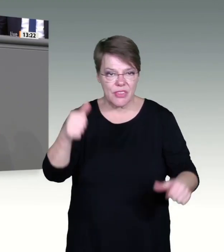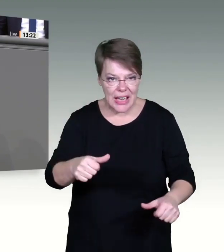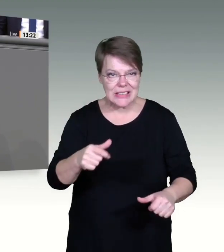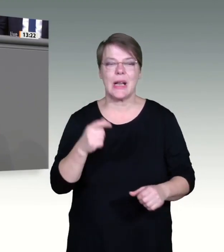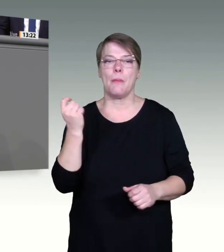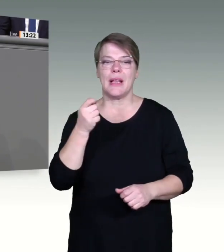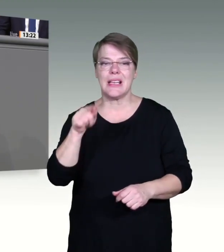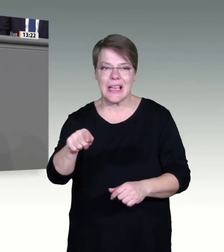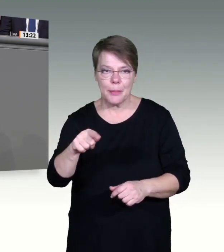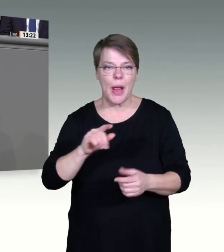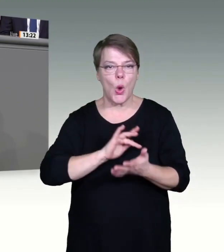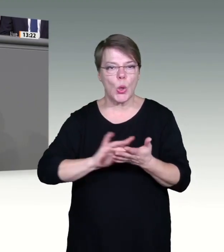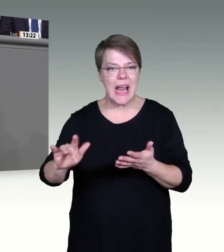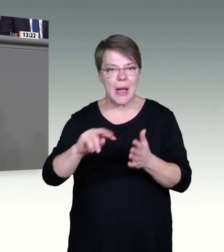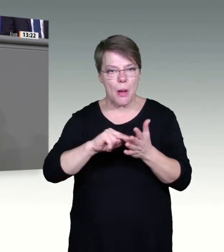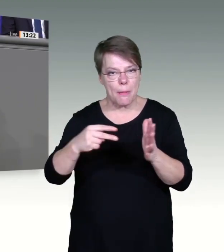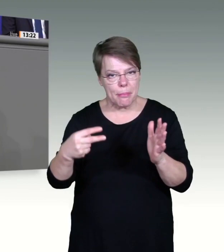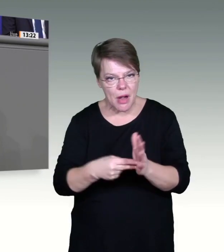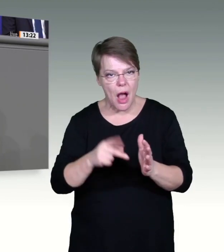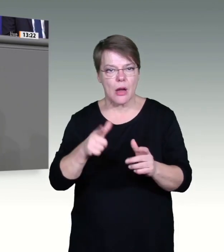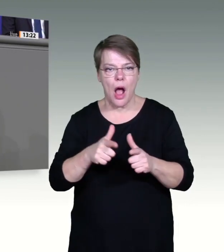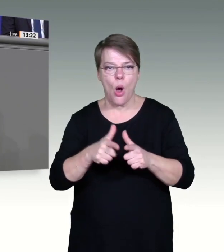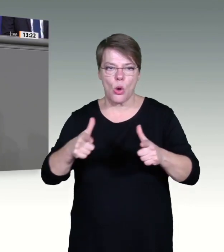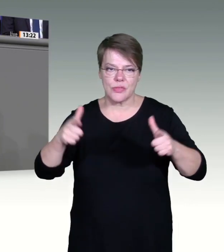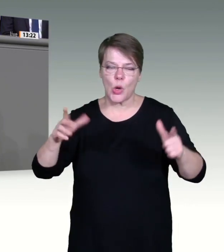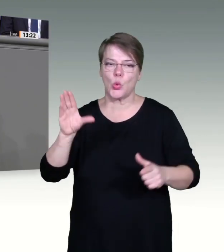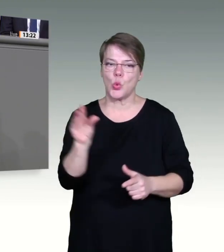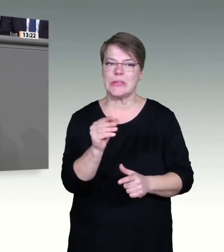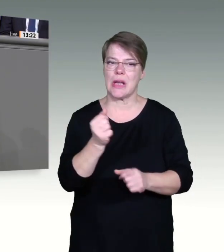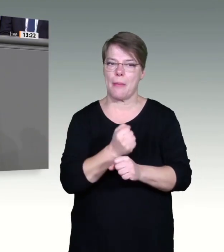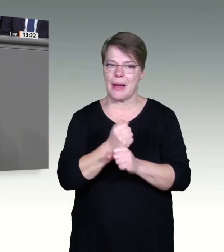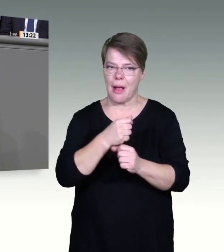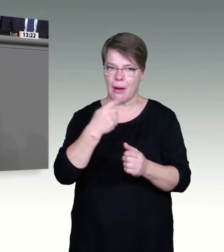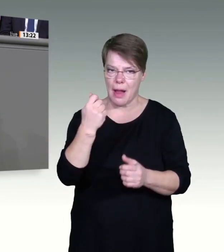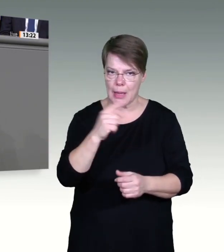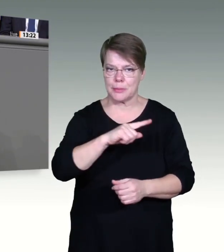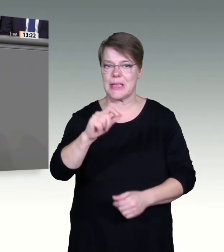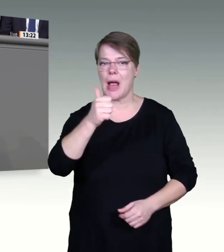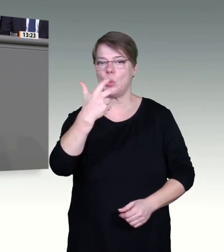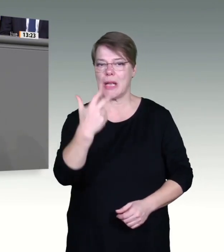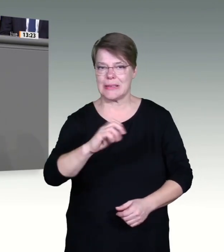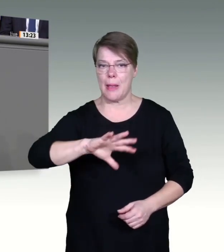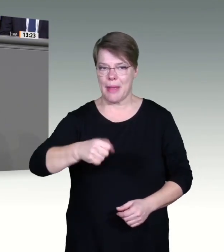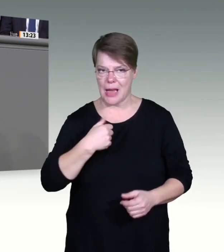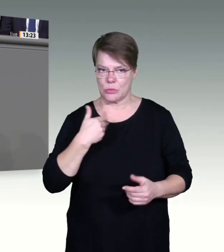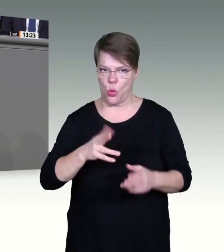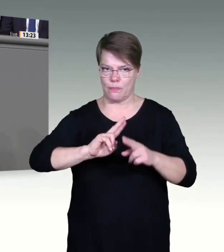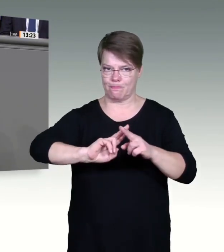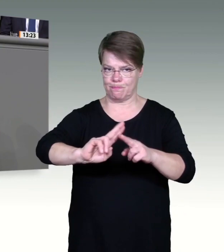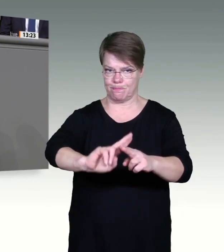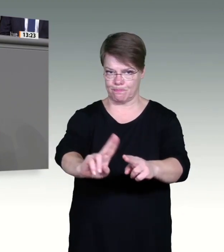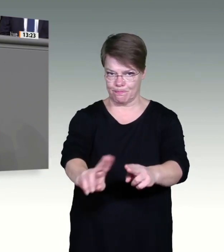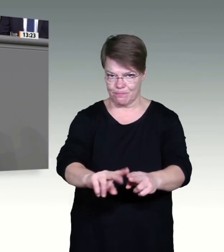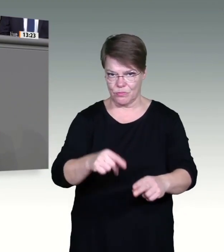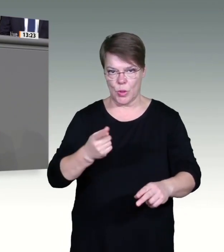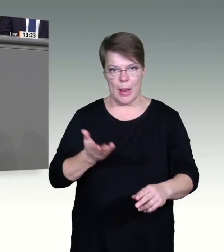und dabei ich nicht denke, dass sie diesen so wichtigen Berufsstand diskriminiert. Stattdessen soll sie helfen, Ansteckungen der Pflegenden und